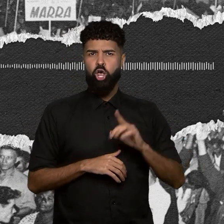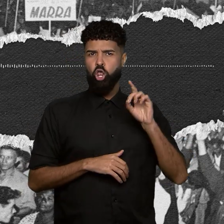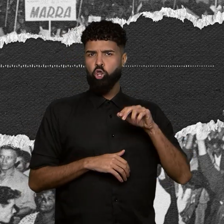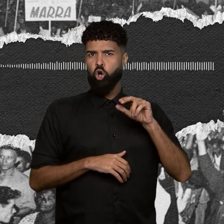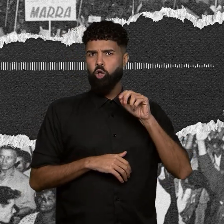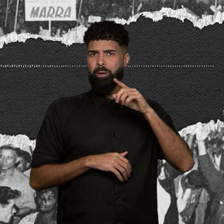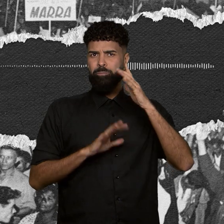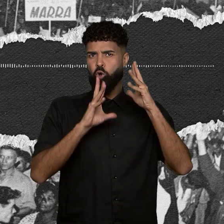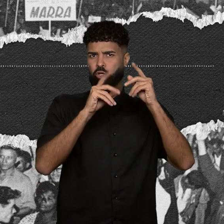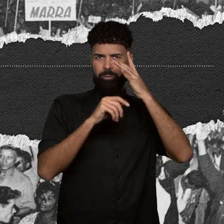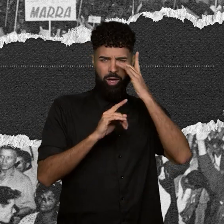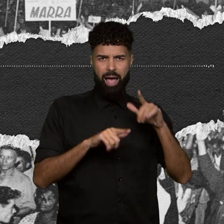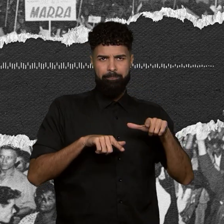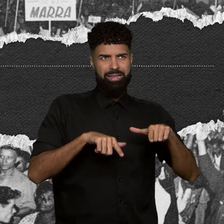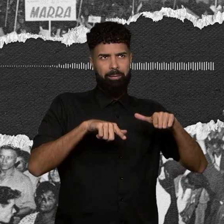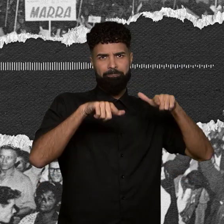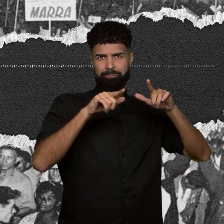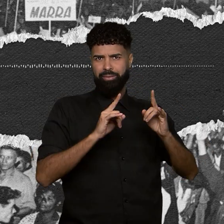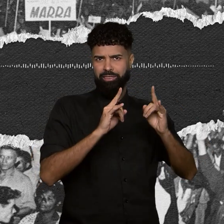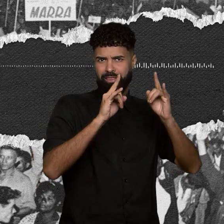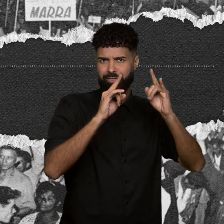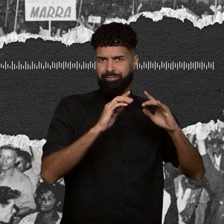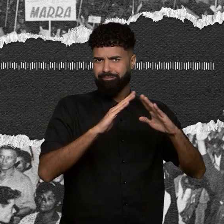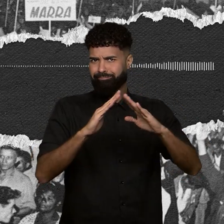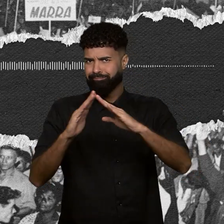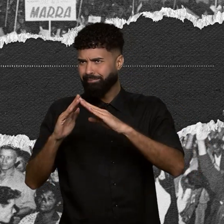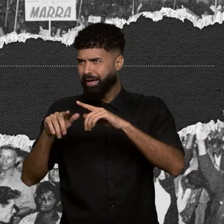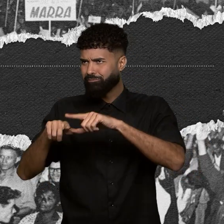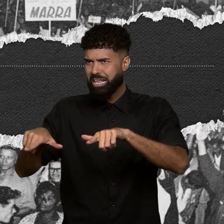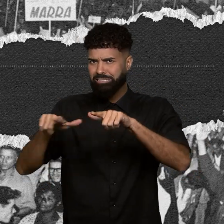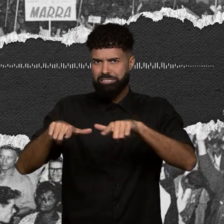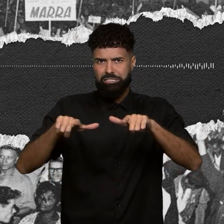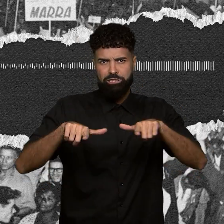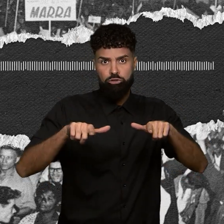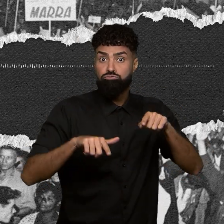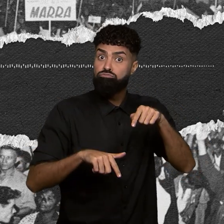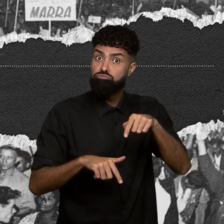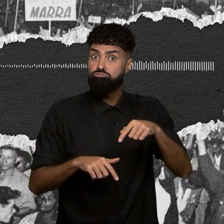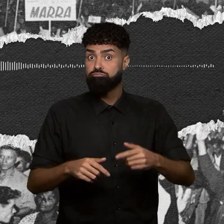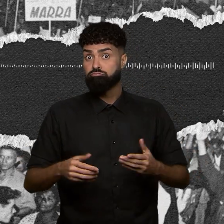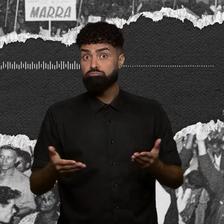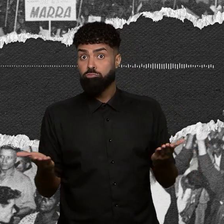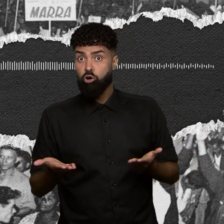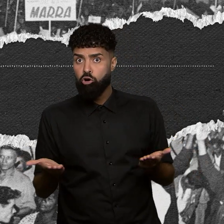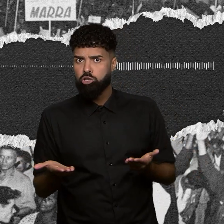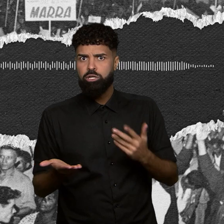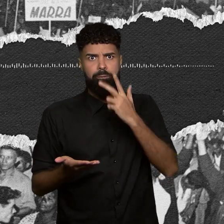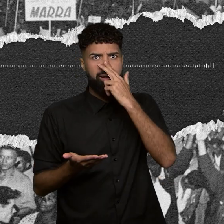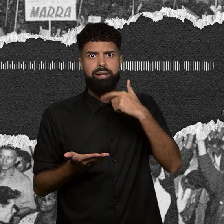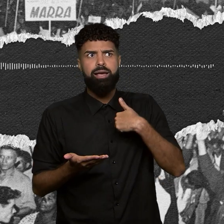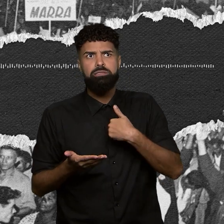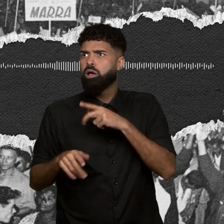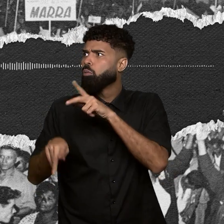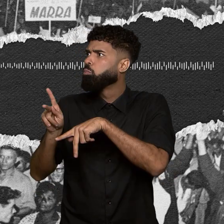residências que estão desocupadas e que hoje chegam a afrontar o povo e o Brasil,